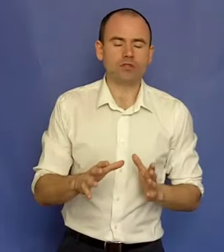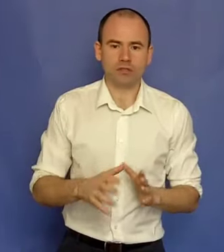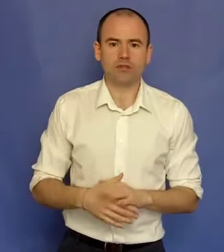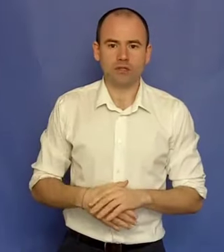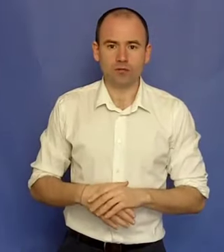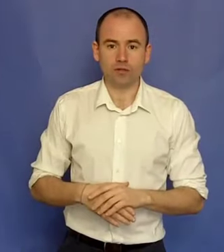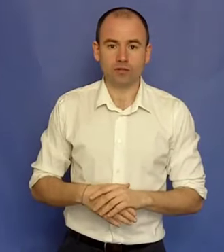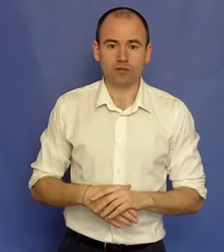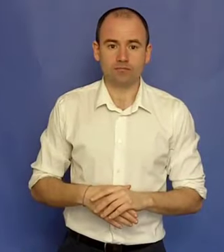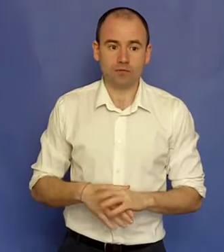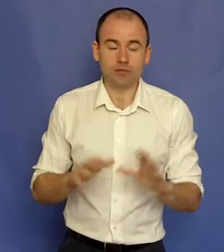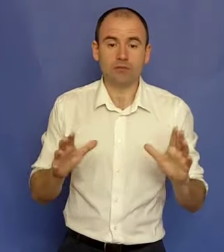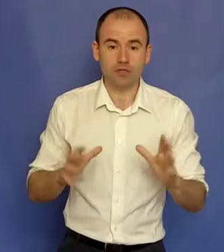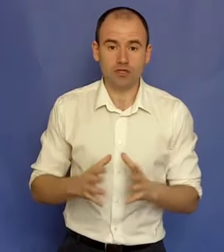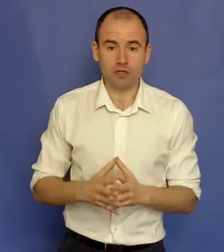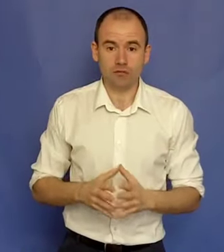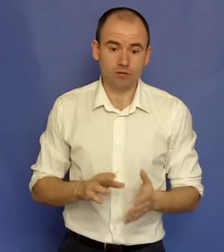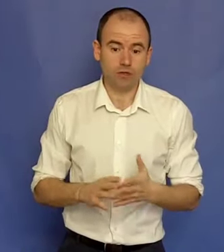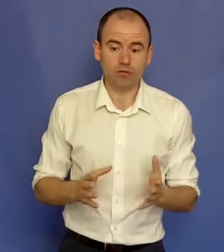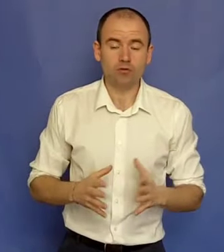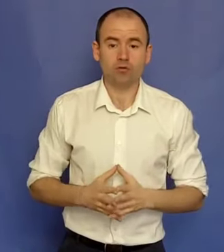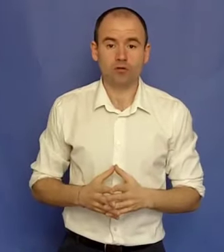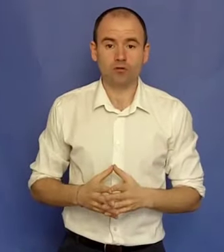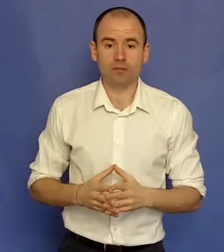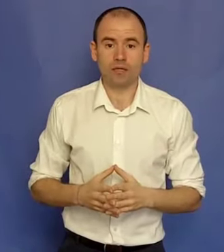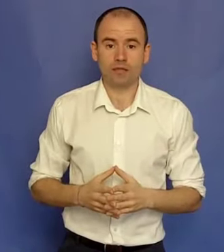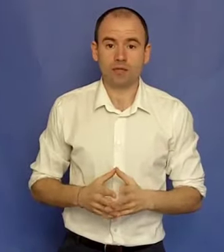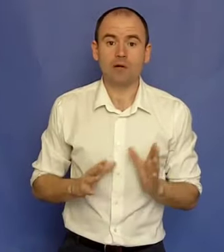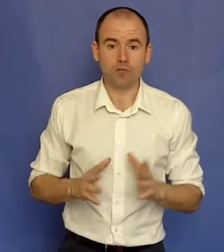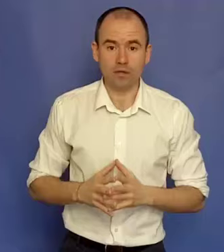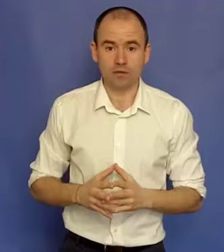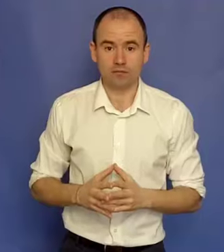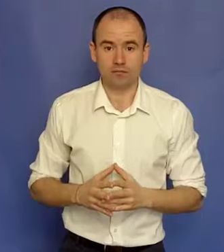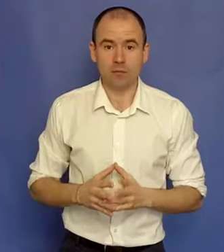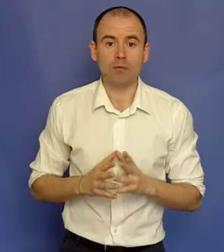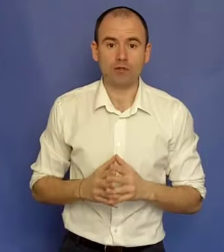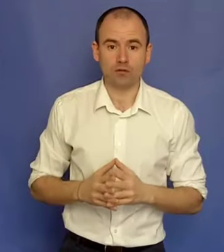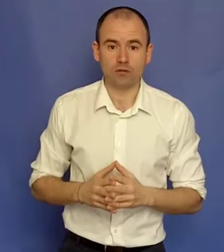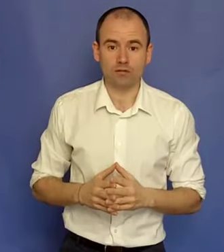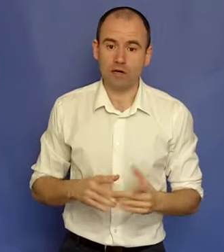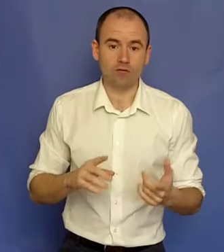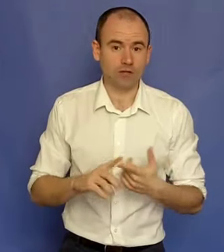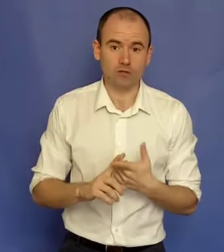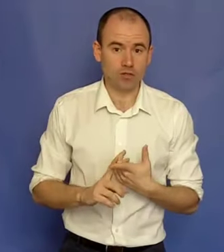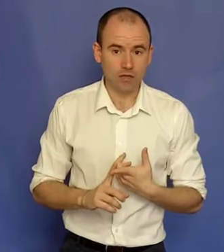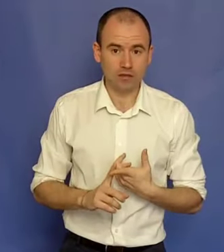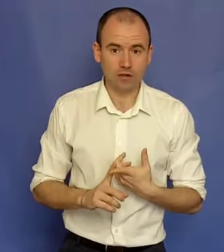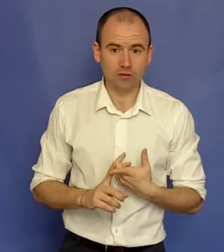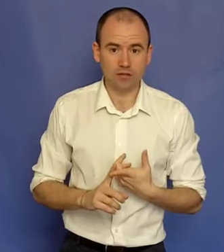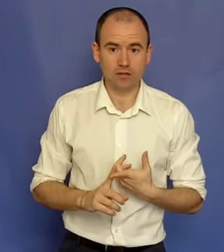-5 ani de zile a durat, să zicem, sărăcia. Deci eu de la 2-2 la 28 de ani n-am avut bani. Apropie deloc. N-am avut viață socială din cauza asta.